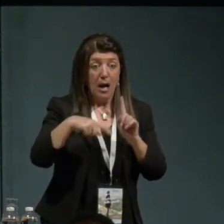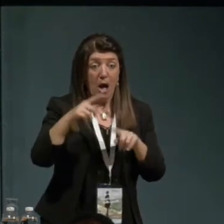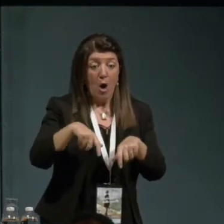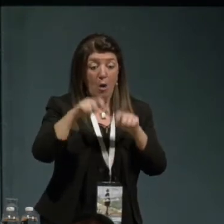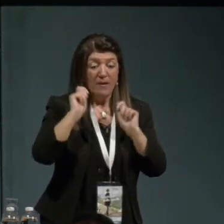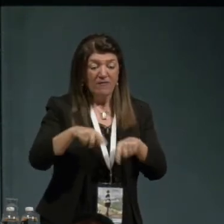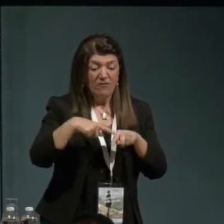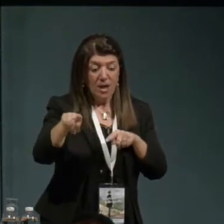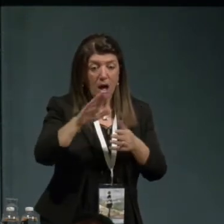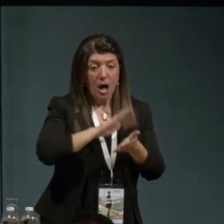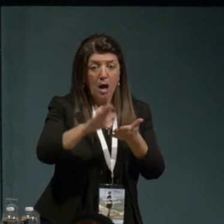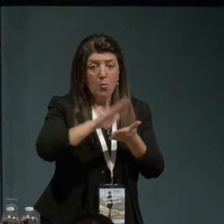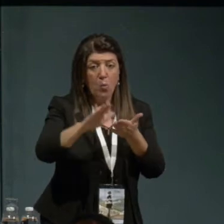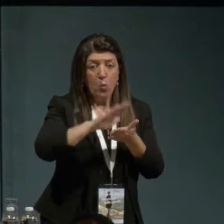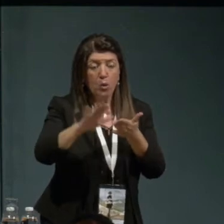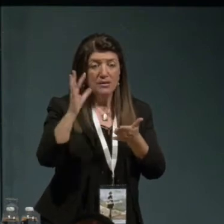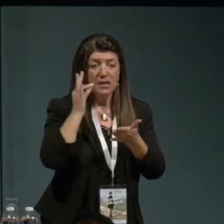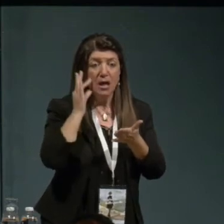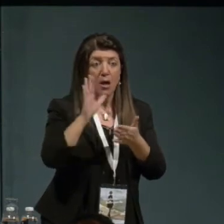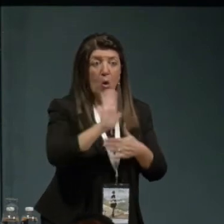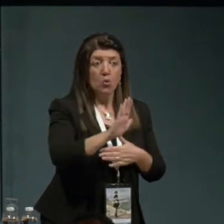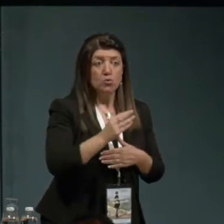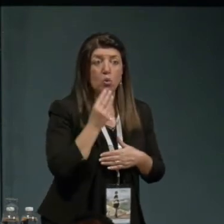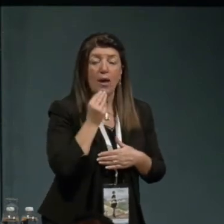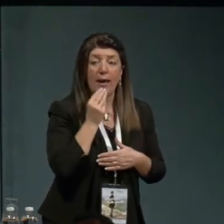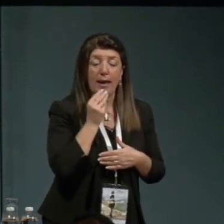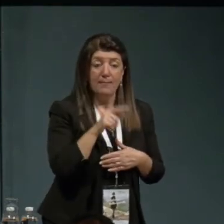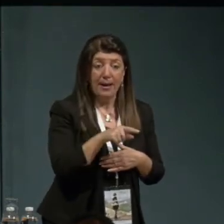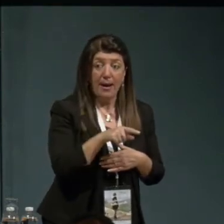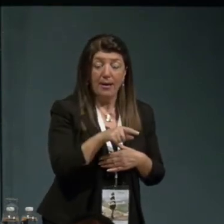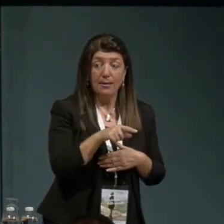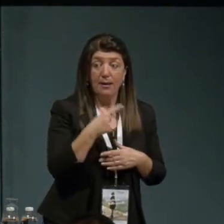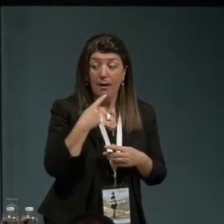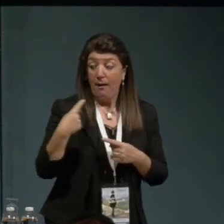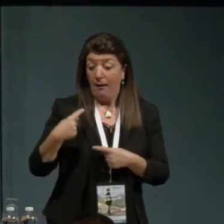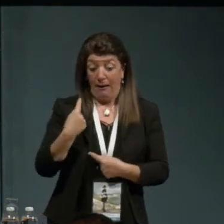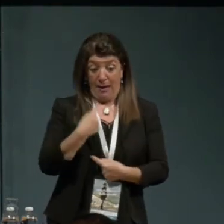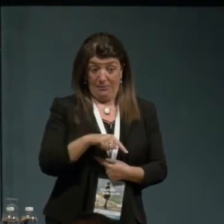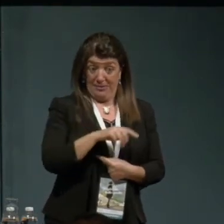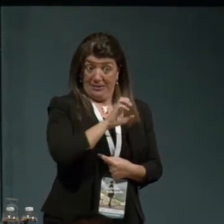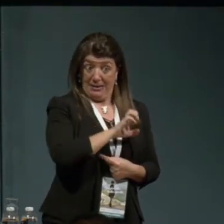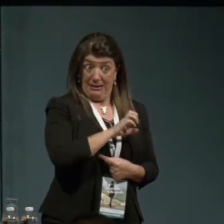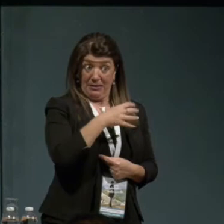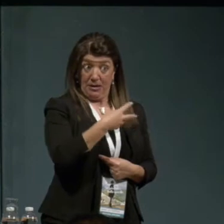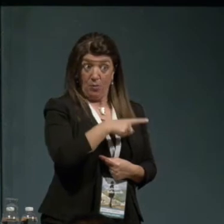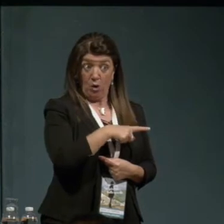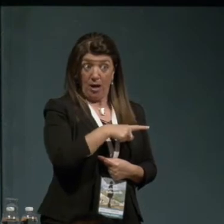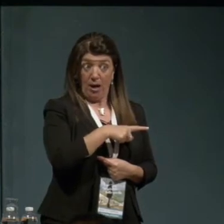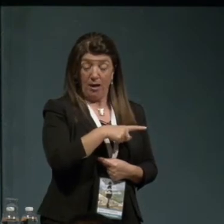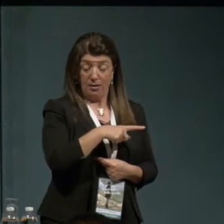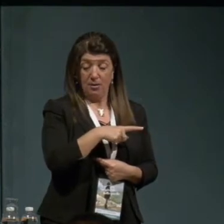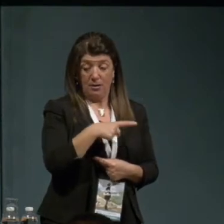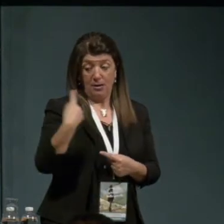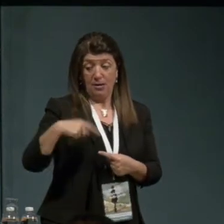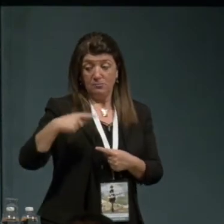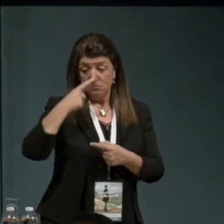contro gli ebrei di famiglia sefardita Edgar Moreno è erede di questo processo migratorio